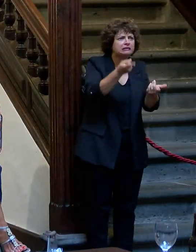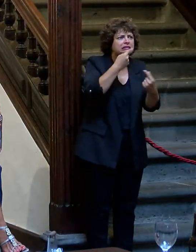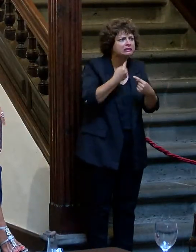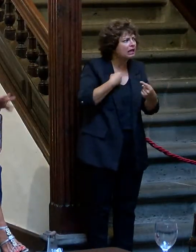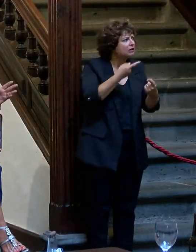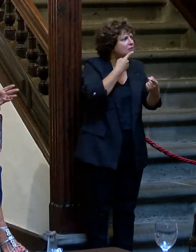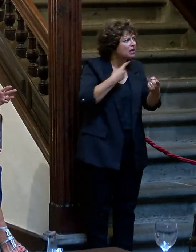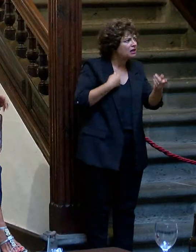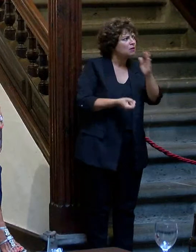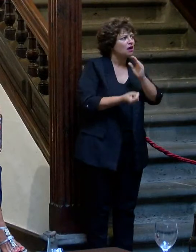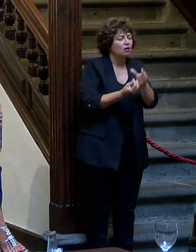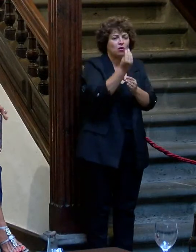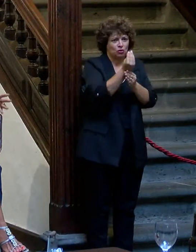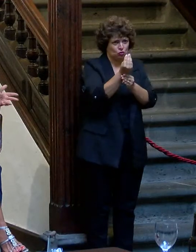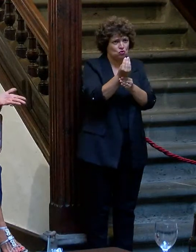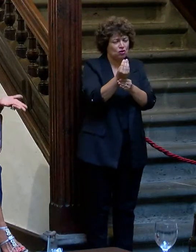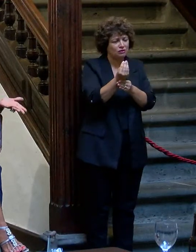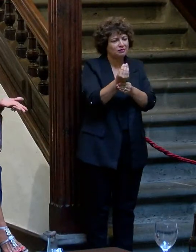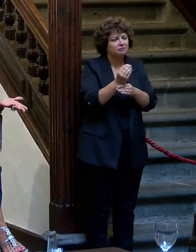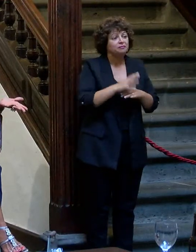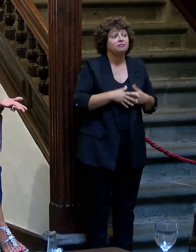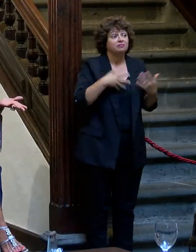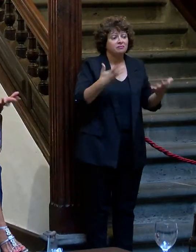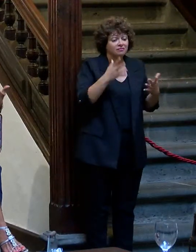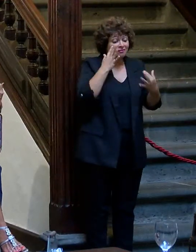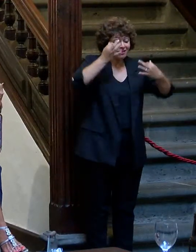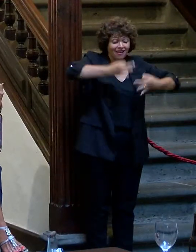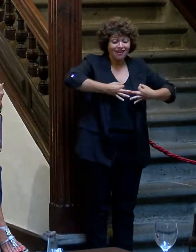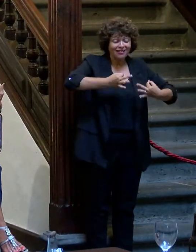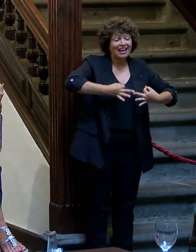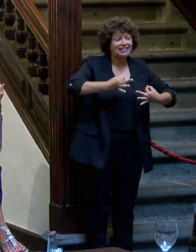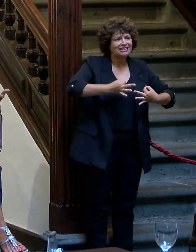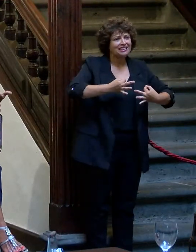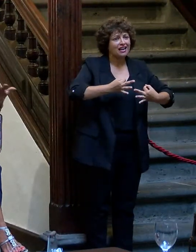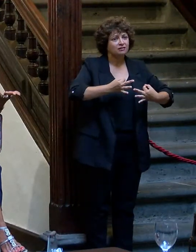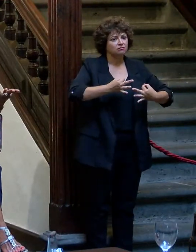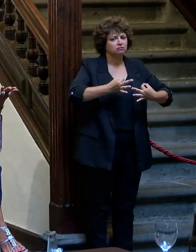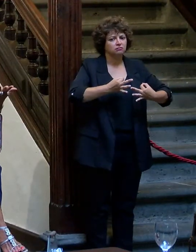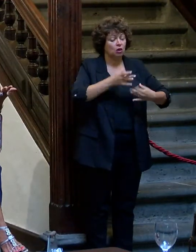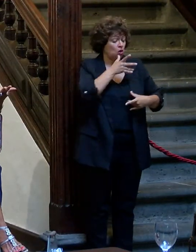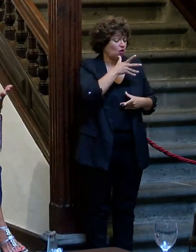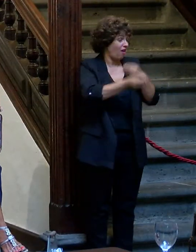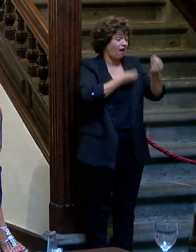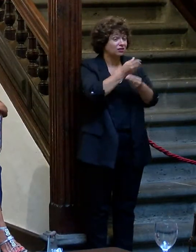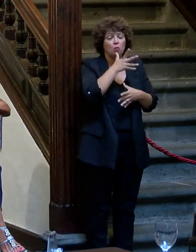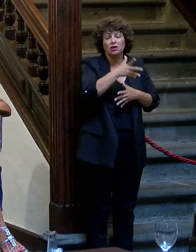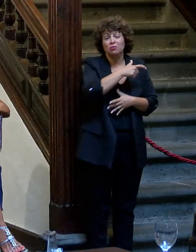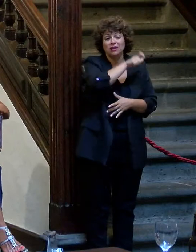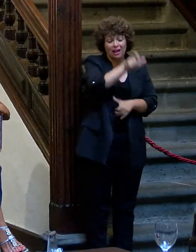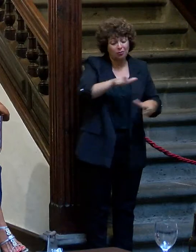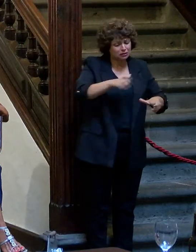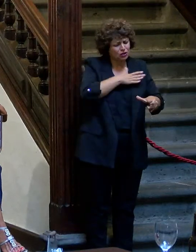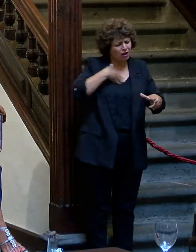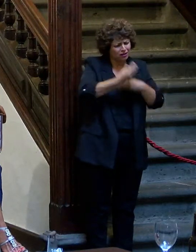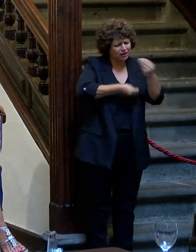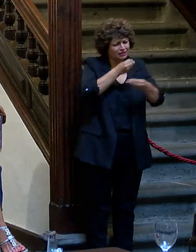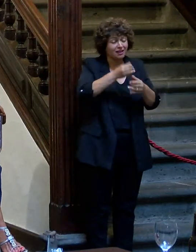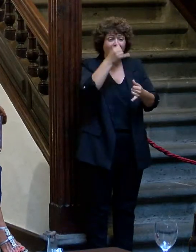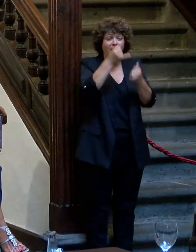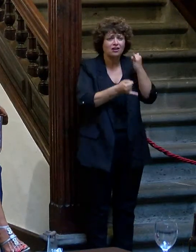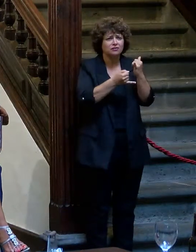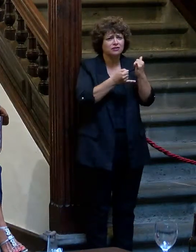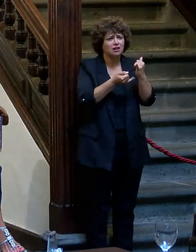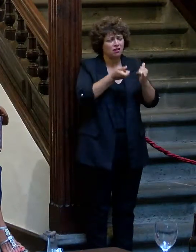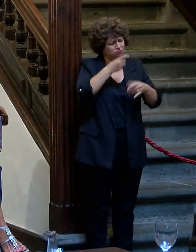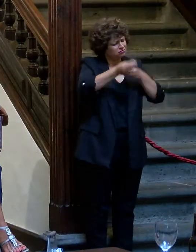Morcilla, a no me lo cuentes. Pero en realidad lo que hace una es porque una quiere hacerlo y una, al final las cuentas siempre las